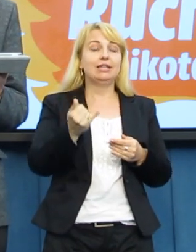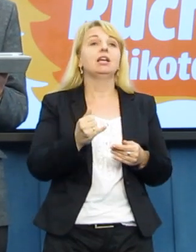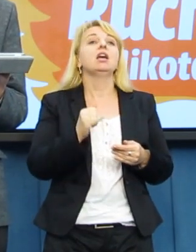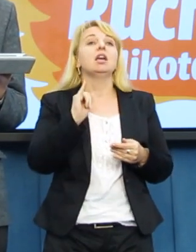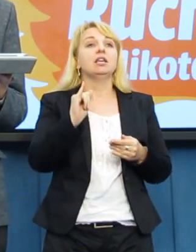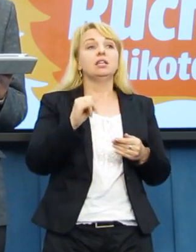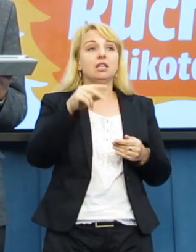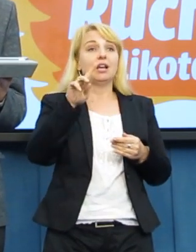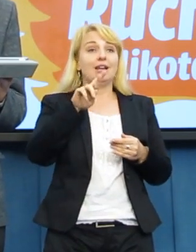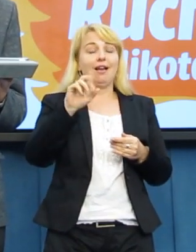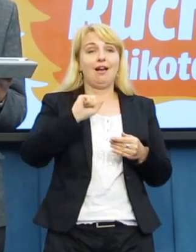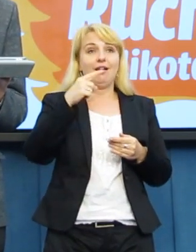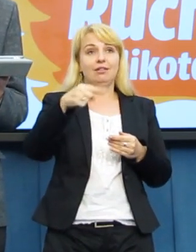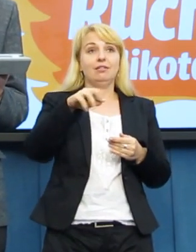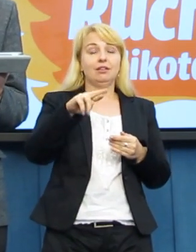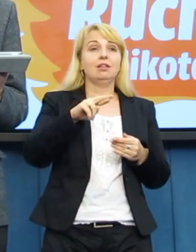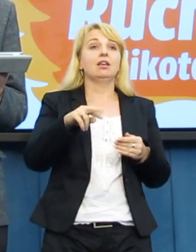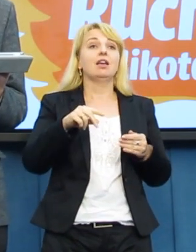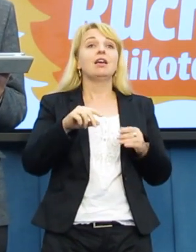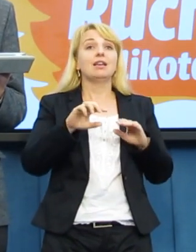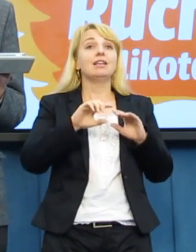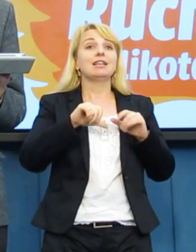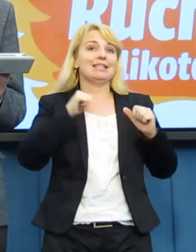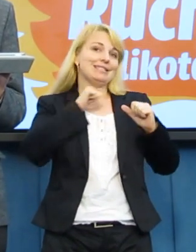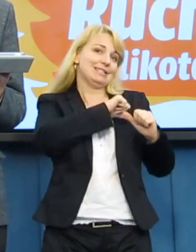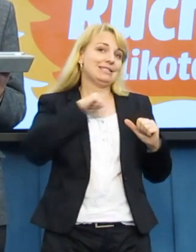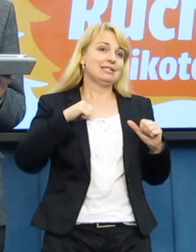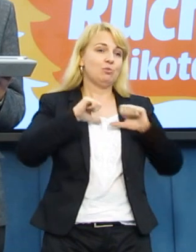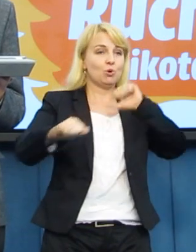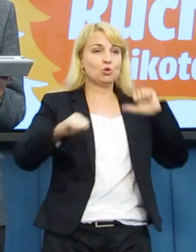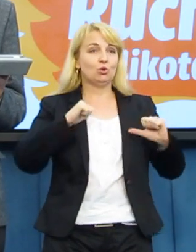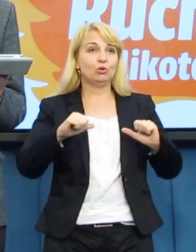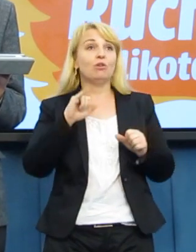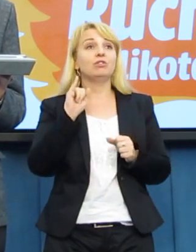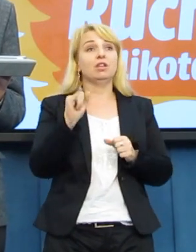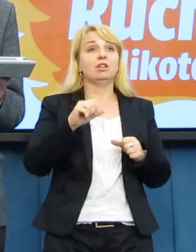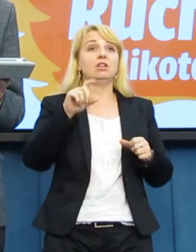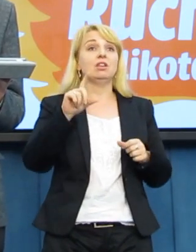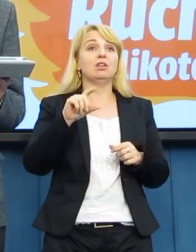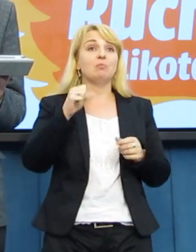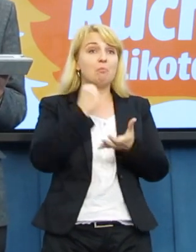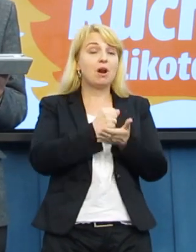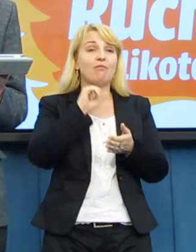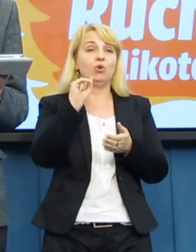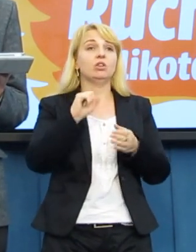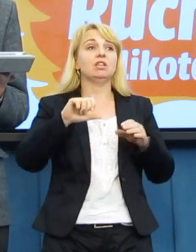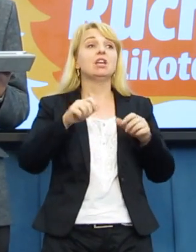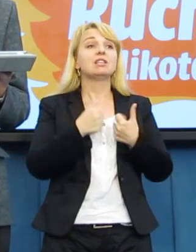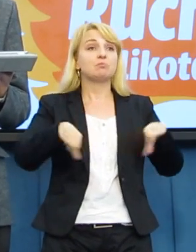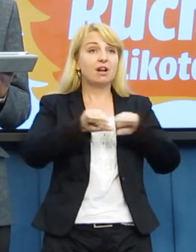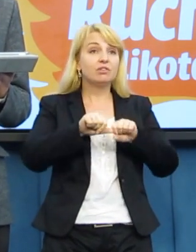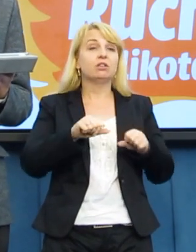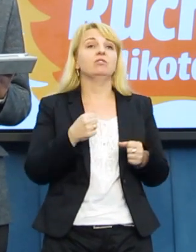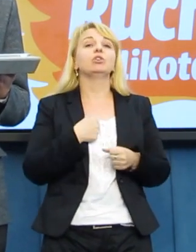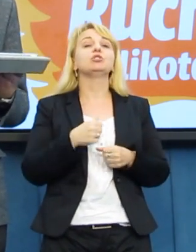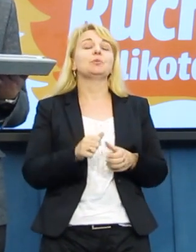samorządowi oraz radni Prawa i Sprawiedliwości. Radni Polo się wstrzymali, przeciwko głosowali radni SLB.